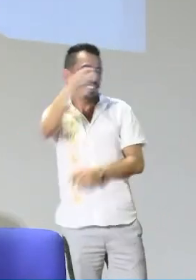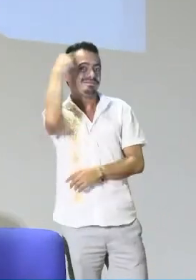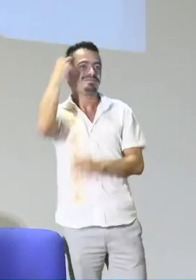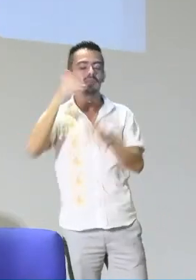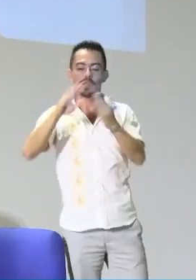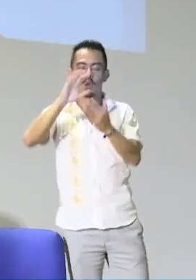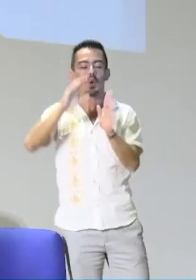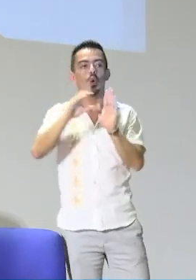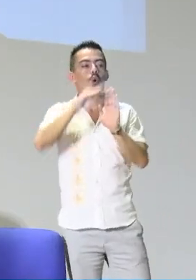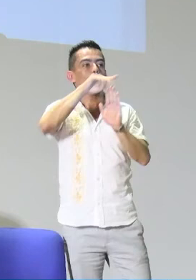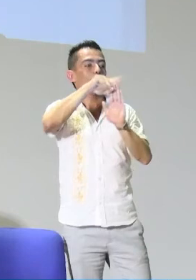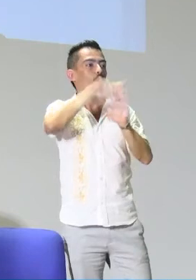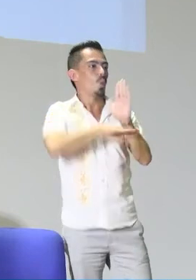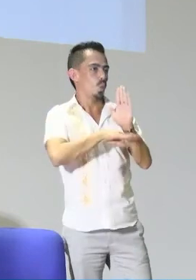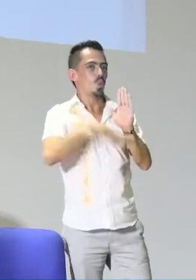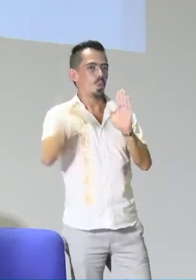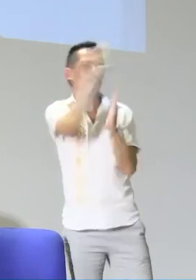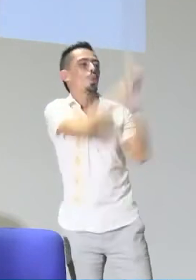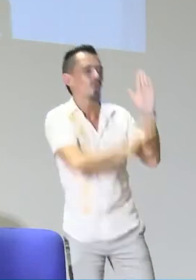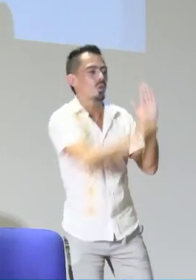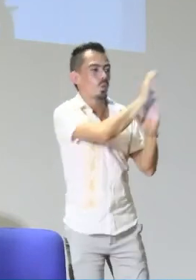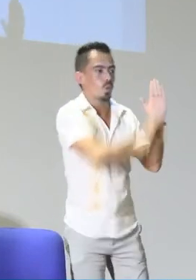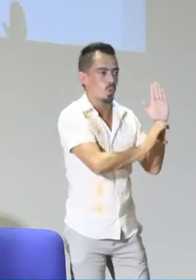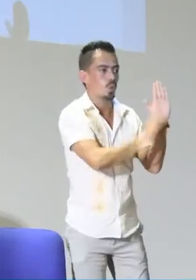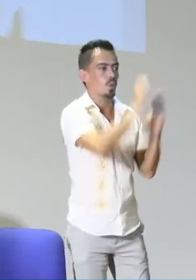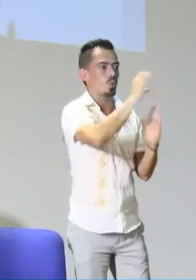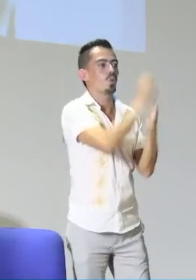Ahora bien, por ejemplo, si estamos en una clase de sociales,